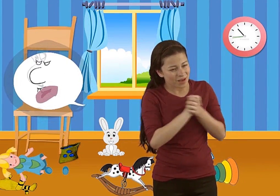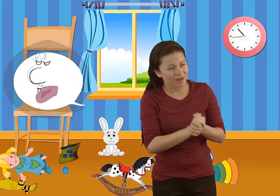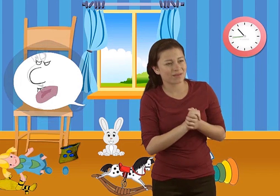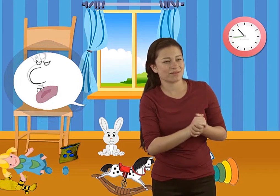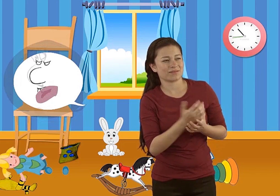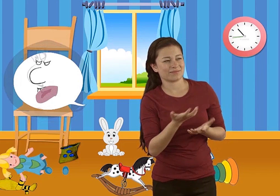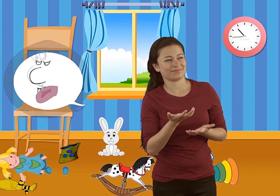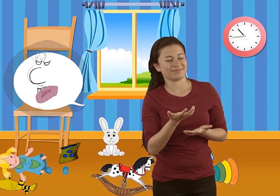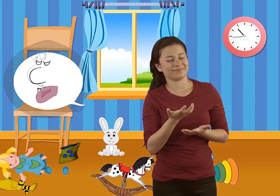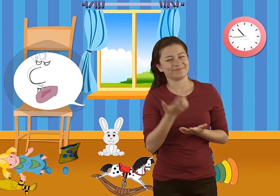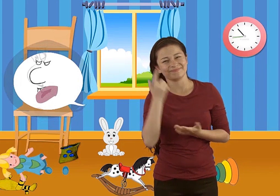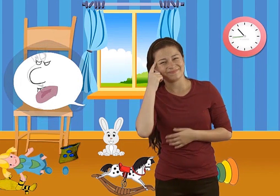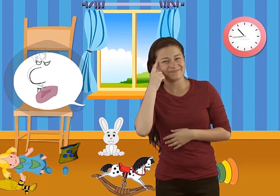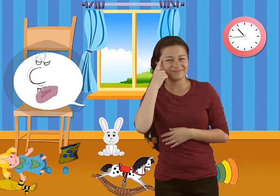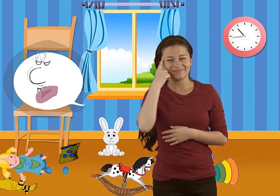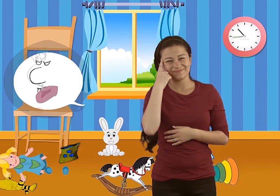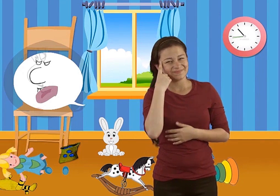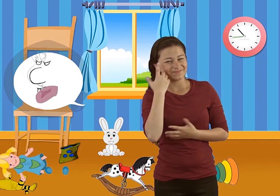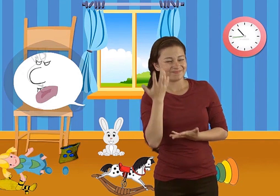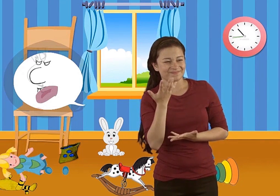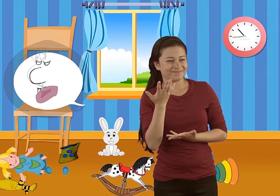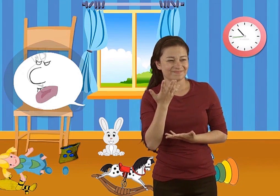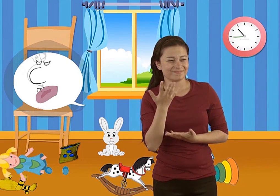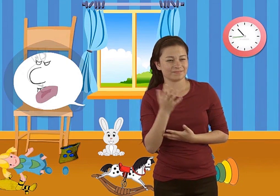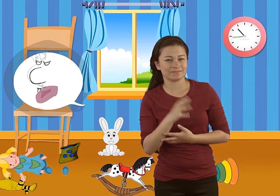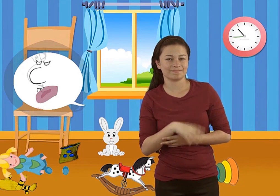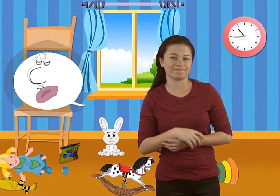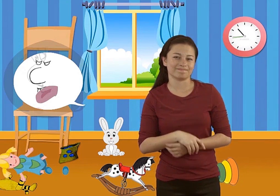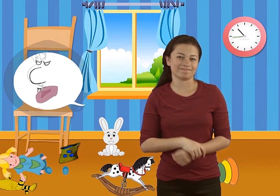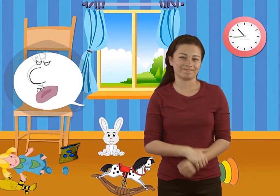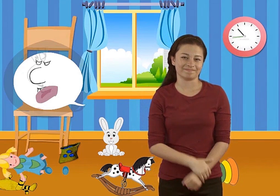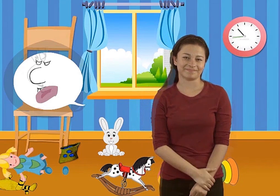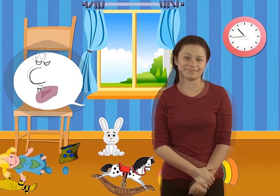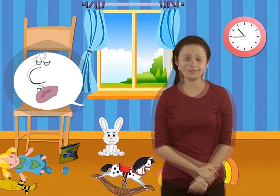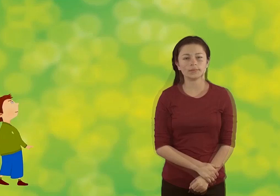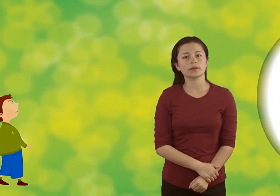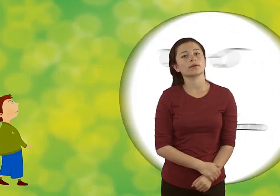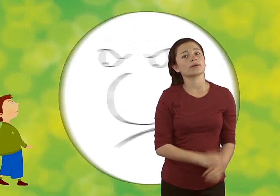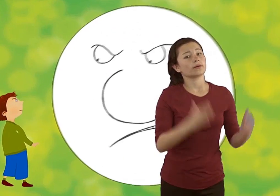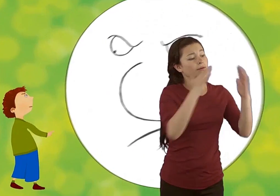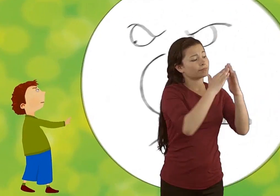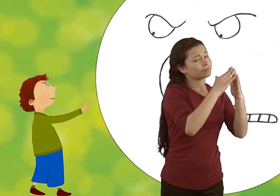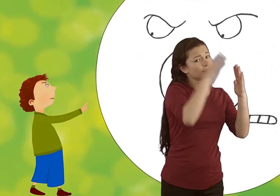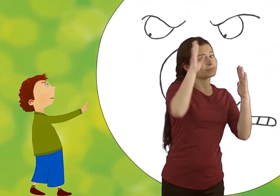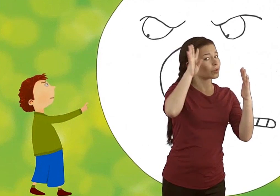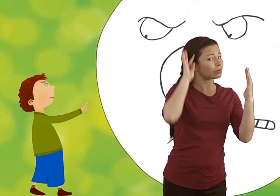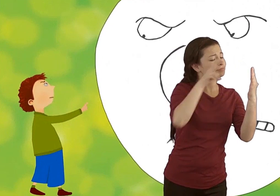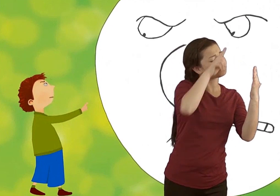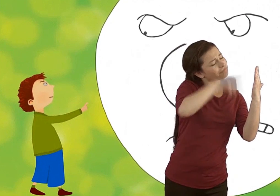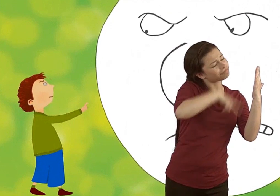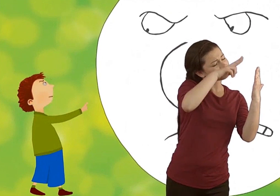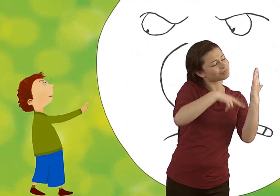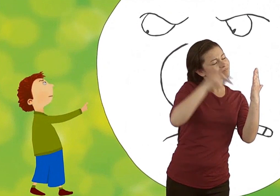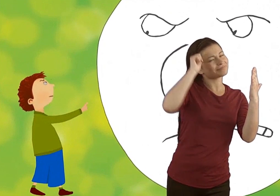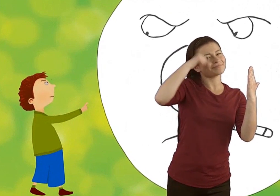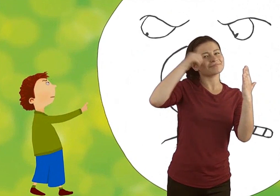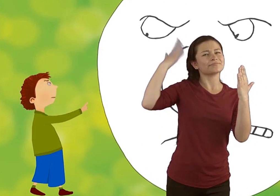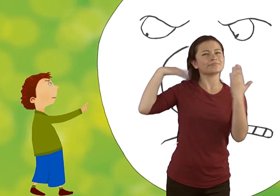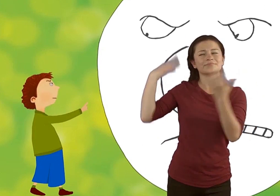Leo ojeaba el libro que Laura le había regalado el día de su cumpleaños. Miró el dibujo que colgaba en la pared. Cuando estaba